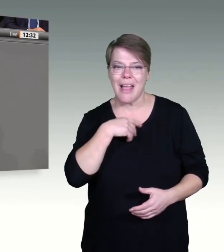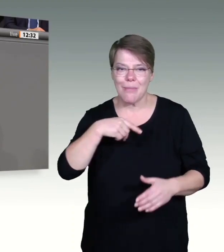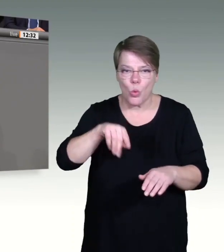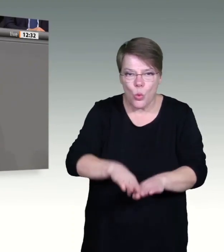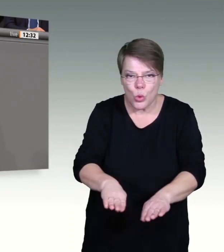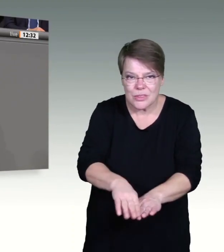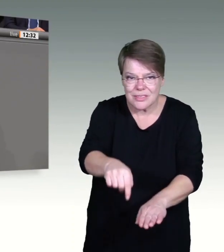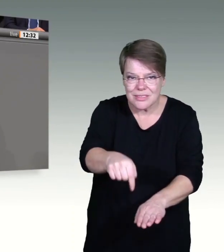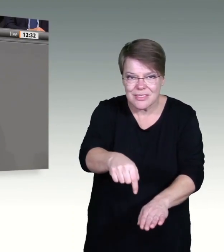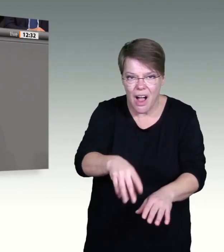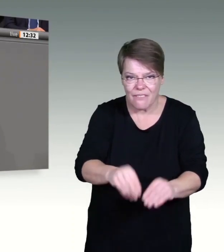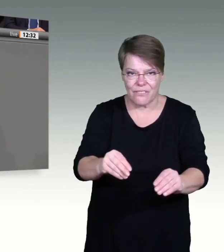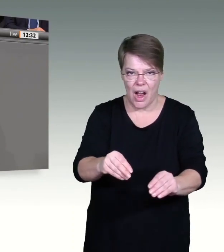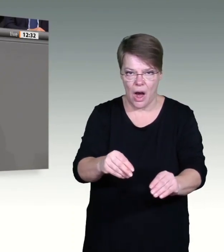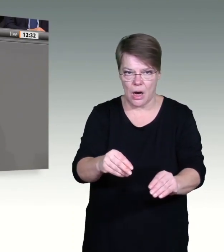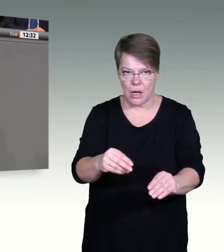Notlage.